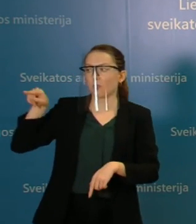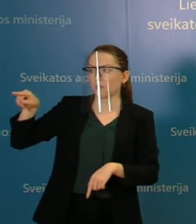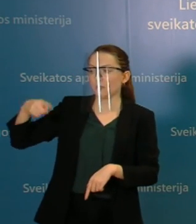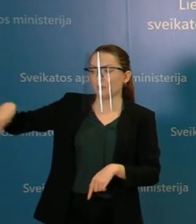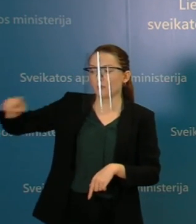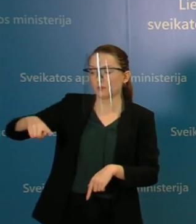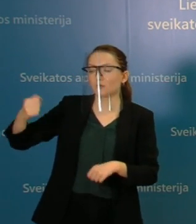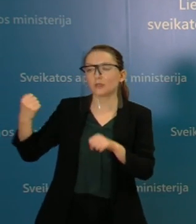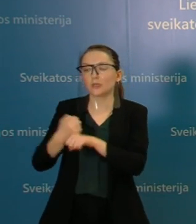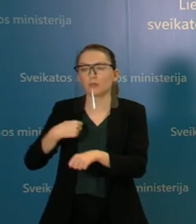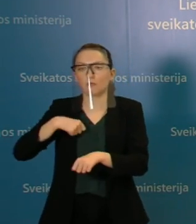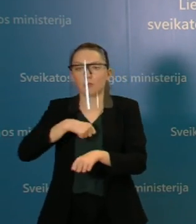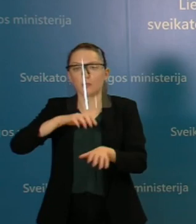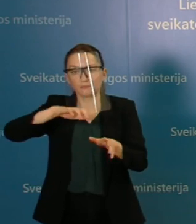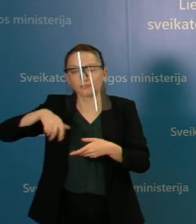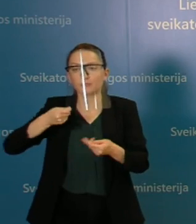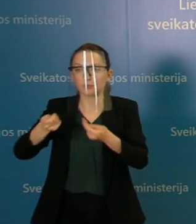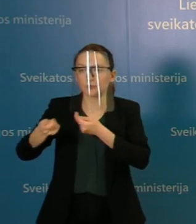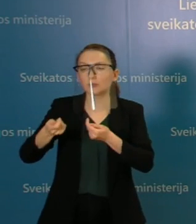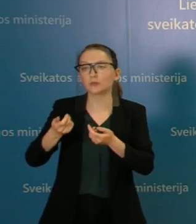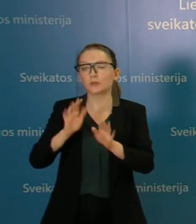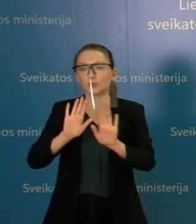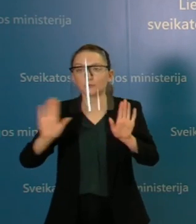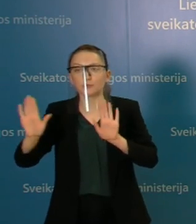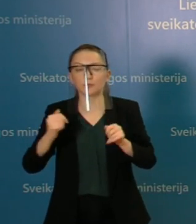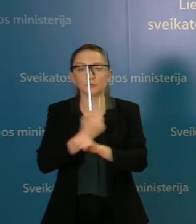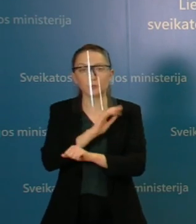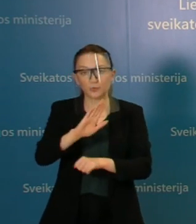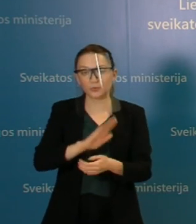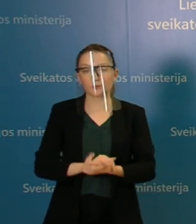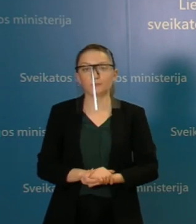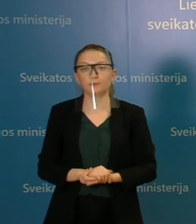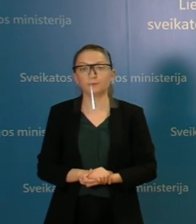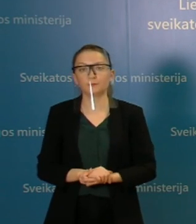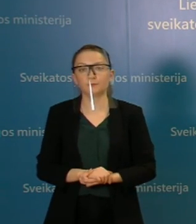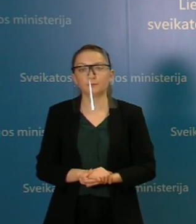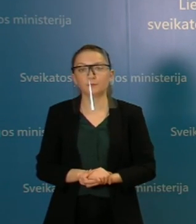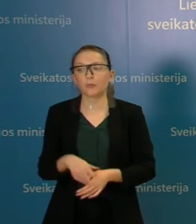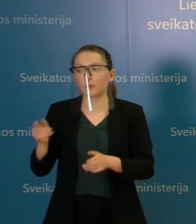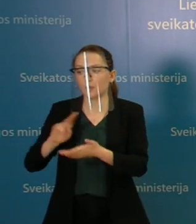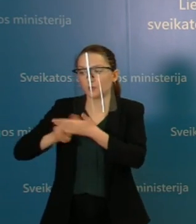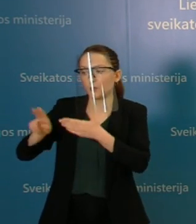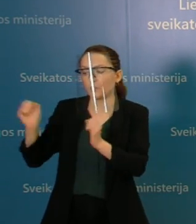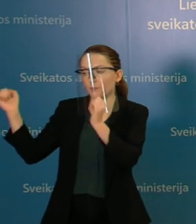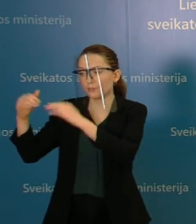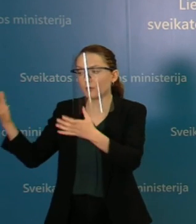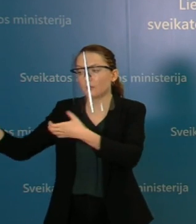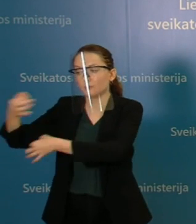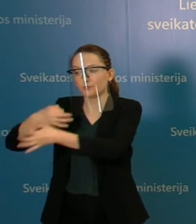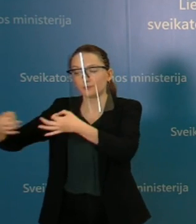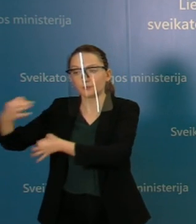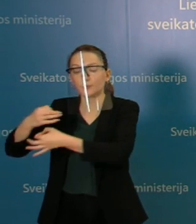teks imtis tam tikro, vaidmens ir tiem patiem specialistam, kuomet baig savo darbą